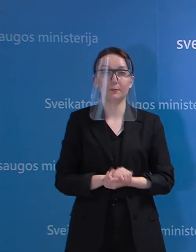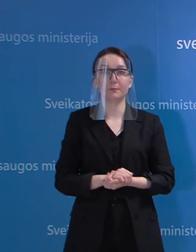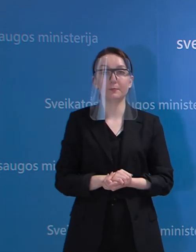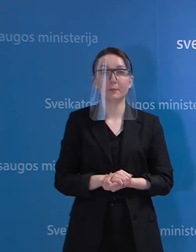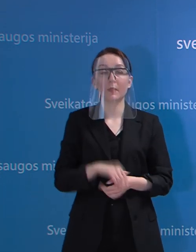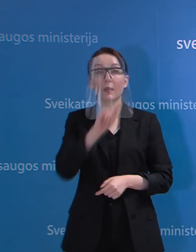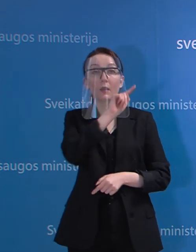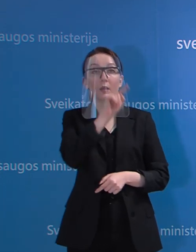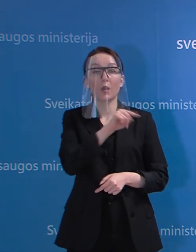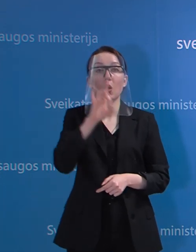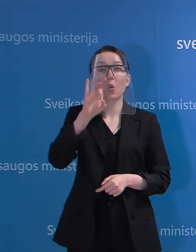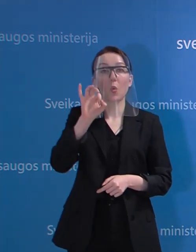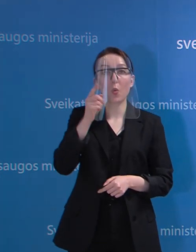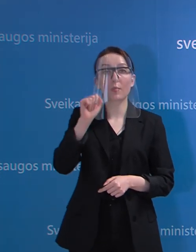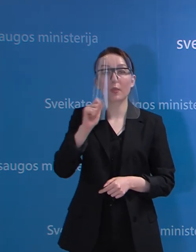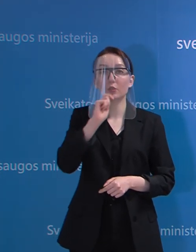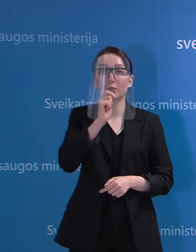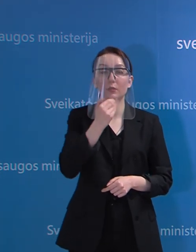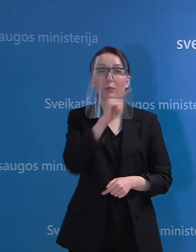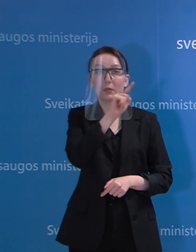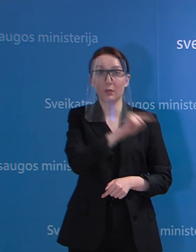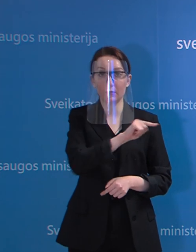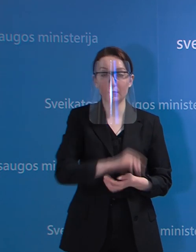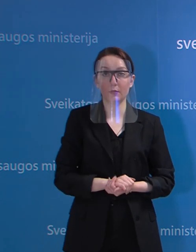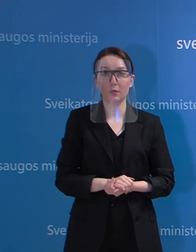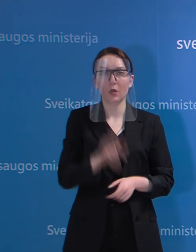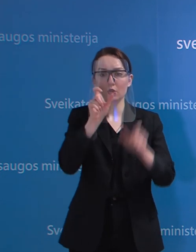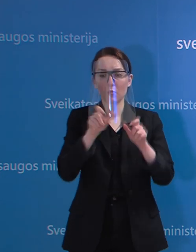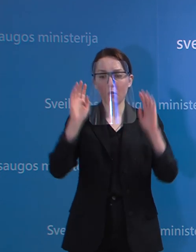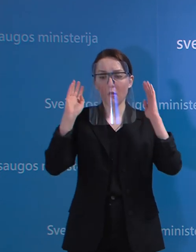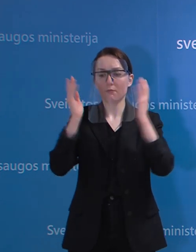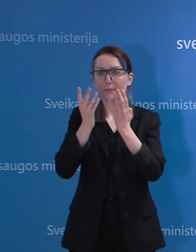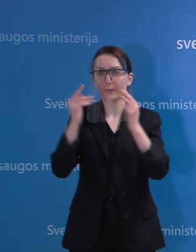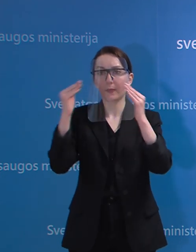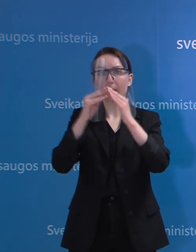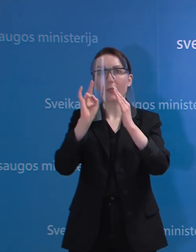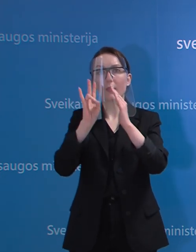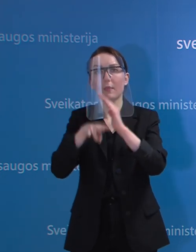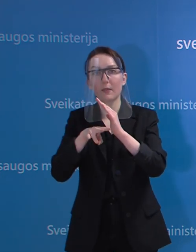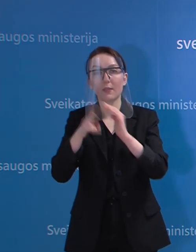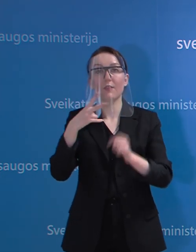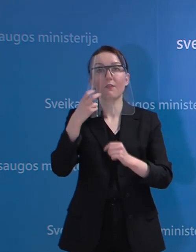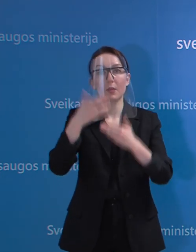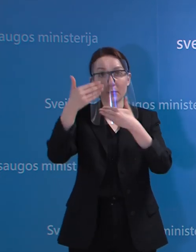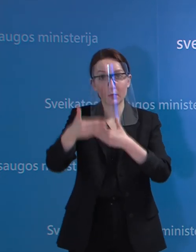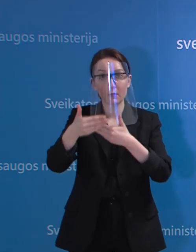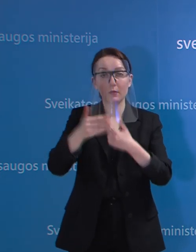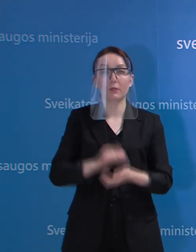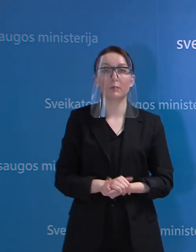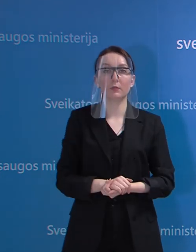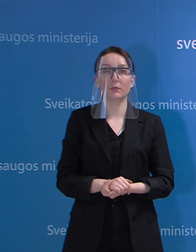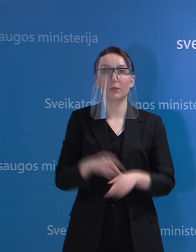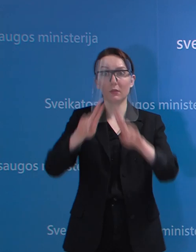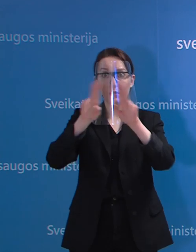Taip pat Goda Banzaitė klausia, žmonės save izoliuojasi ir karantinuojasi dviems savaitėms, tiek